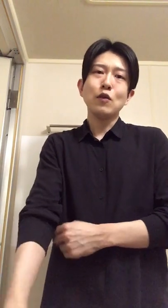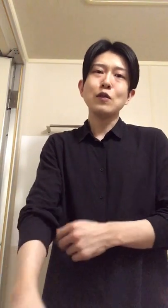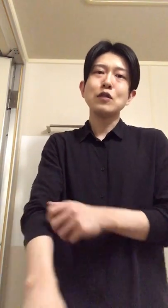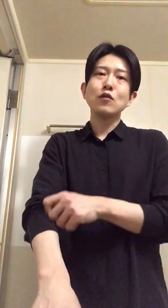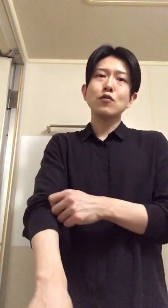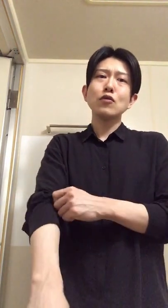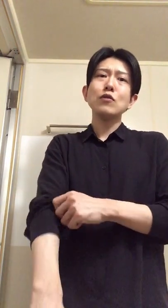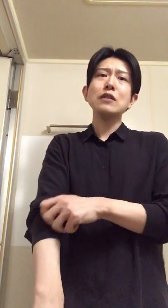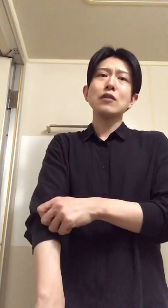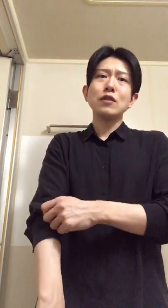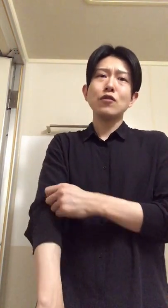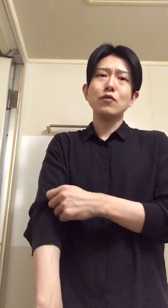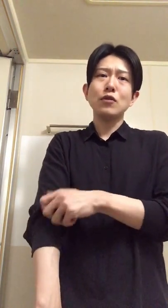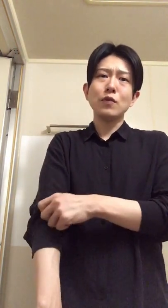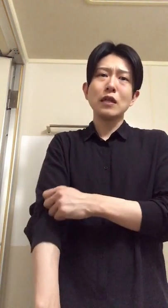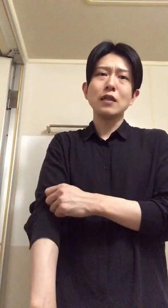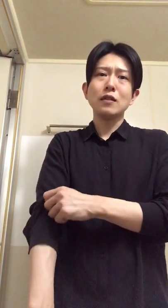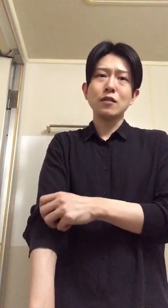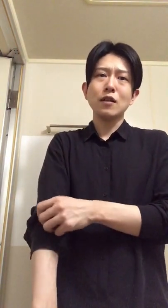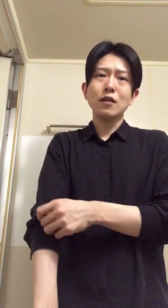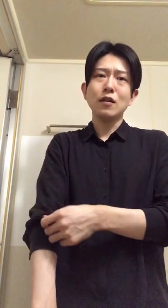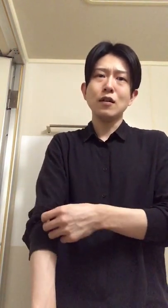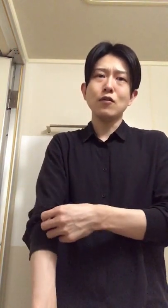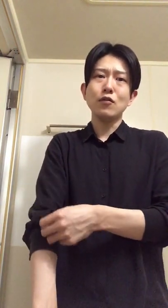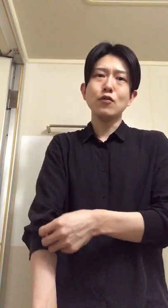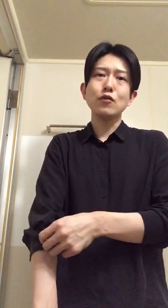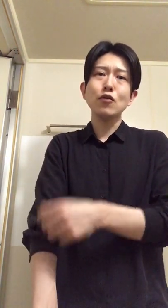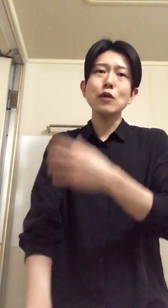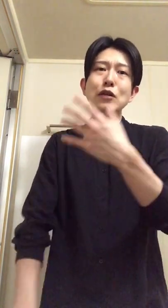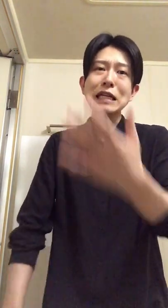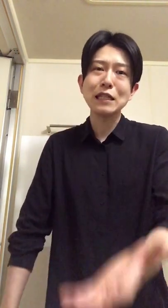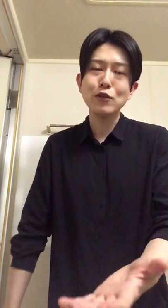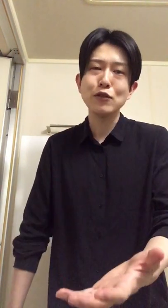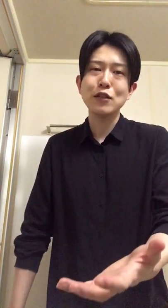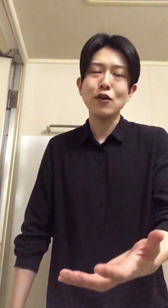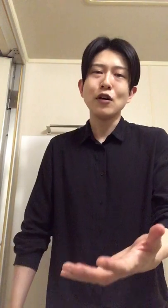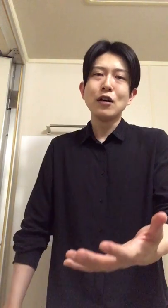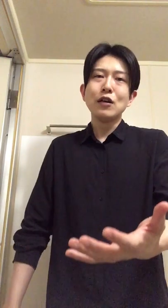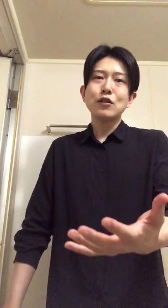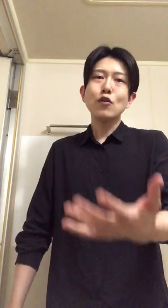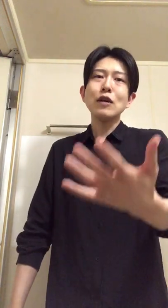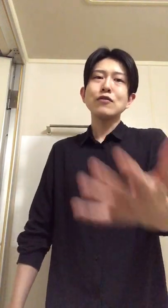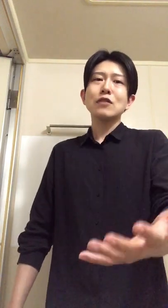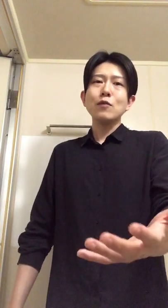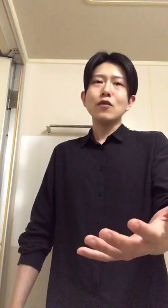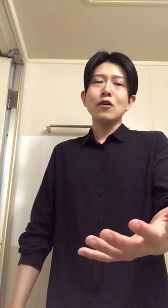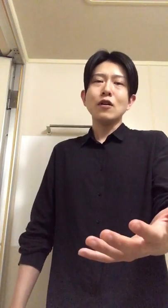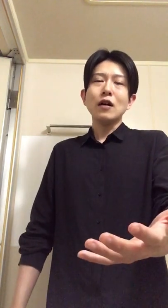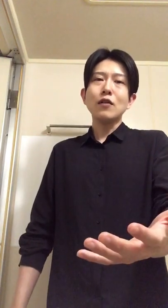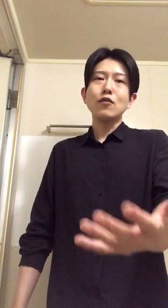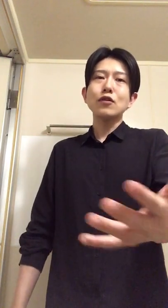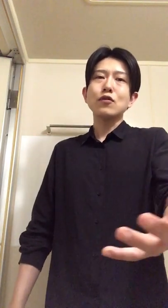別にどうでもいいんだけどさ呼び方なんてさどうでもいいって言うけどそうは言ってもこの人